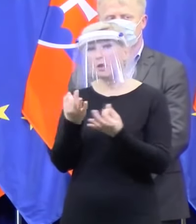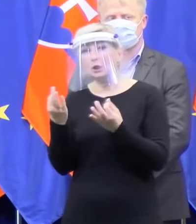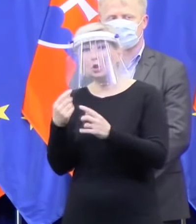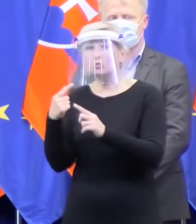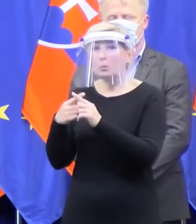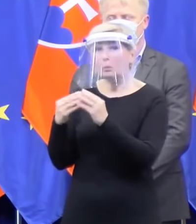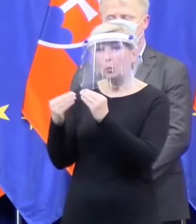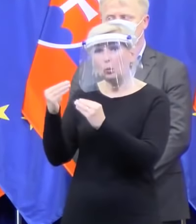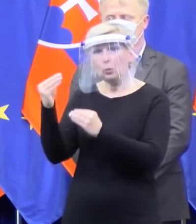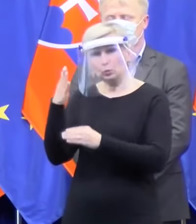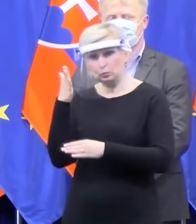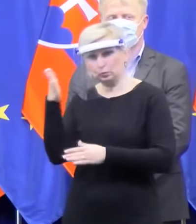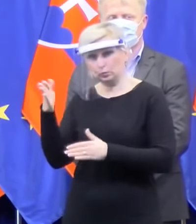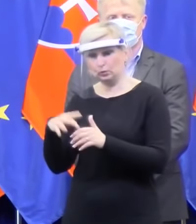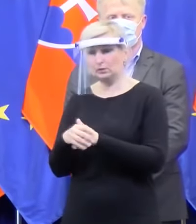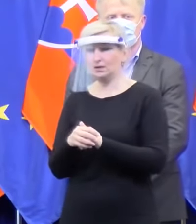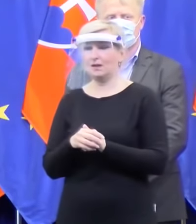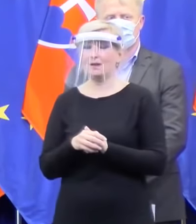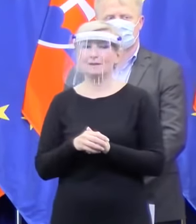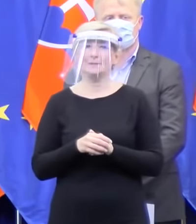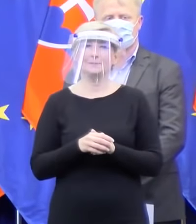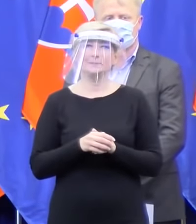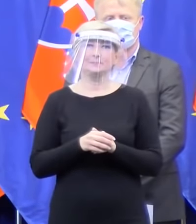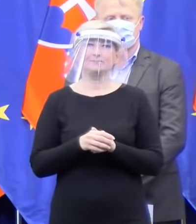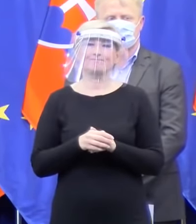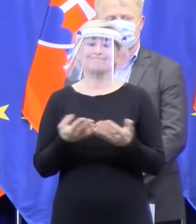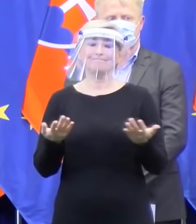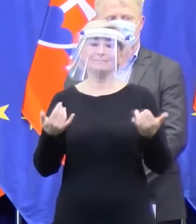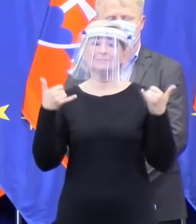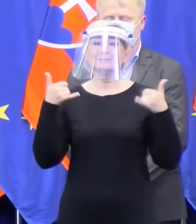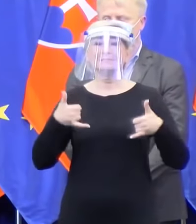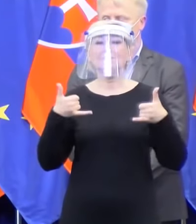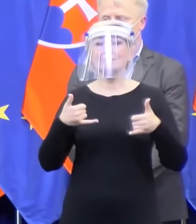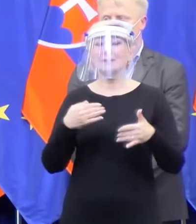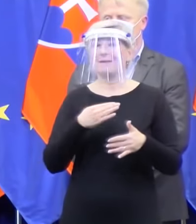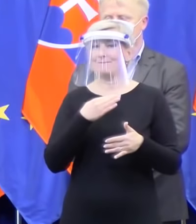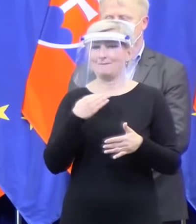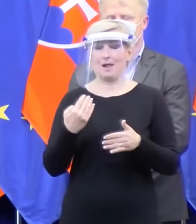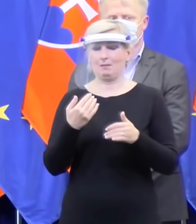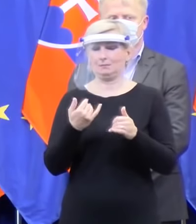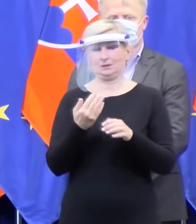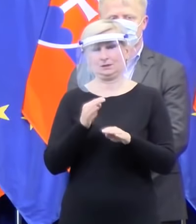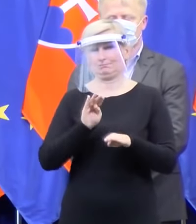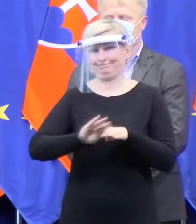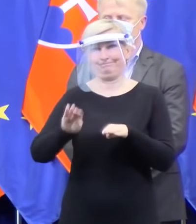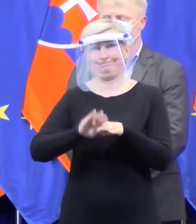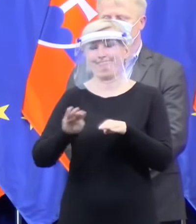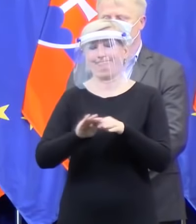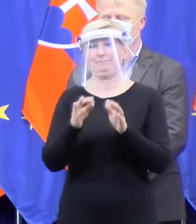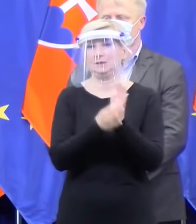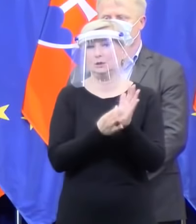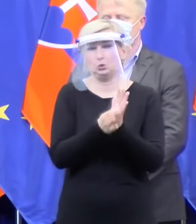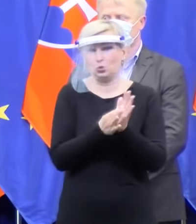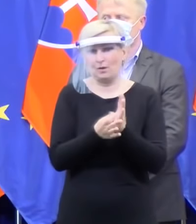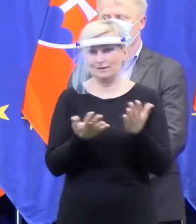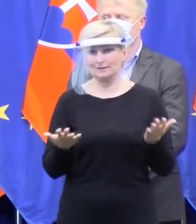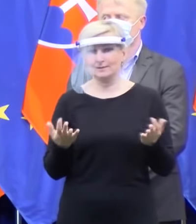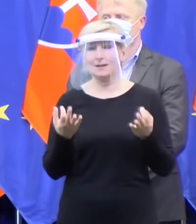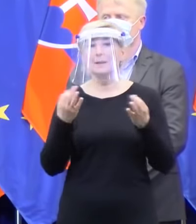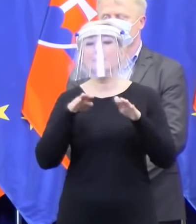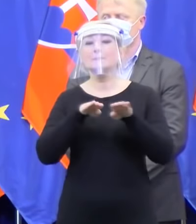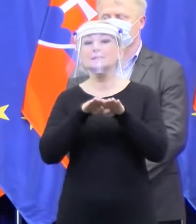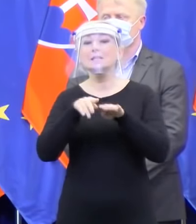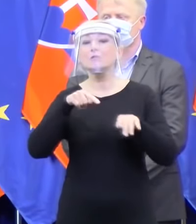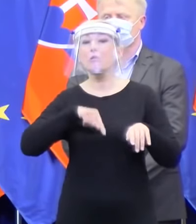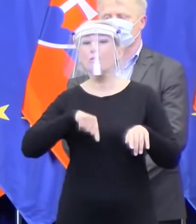sme v takej zvláštnej situácii, že aj ministerstvo vnútra, bývalé